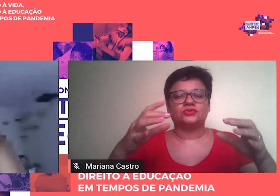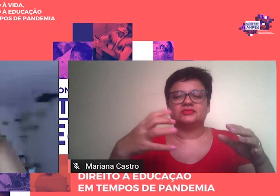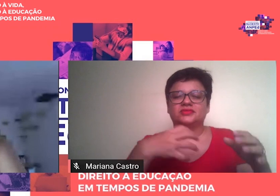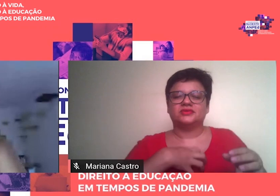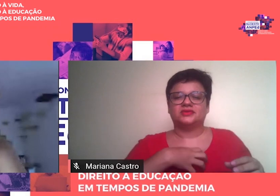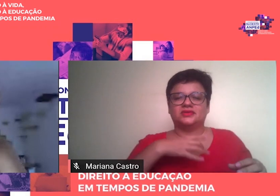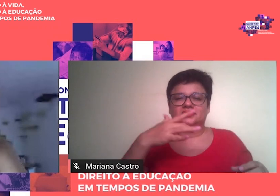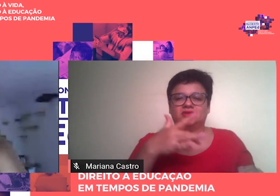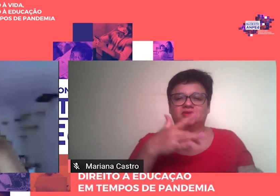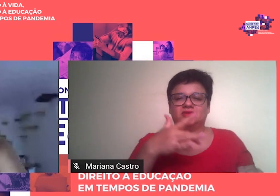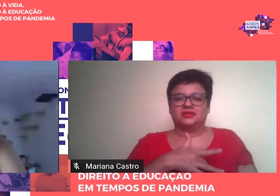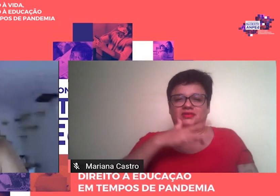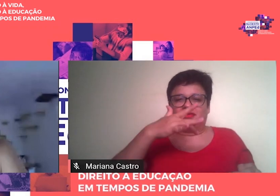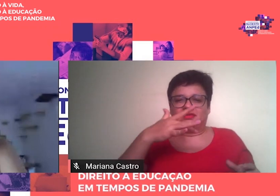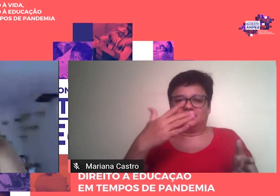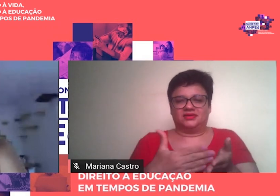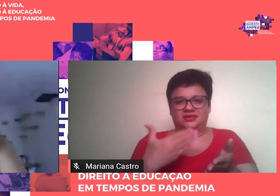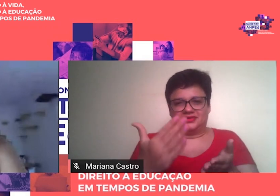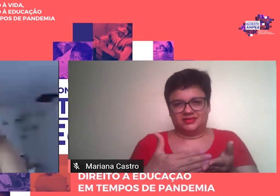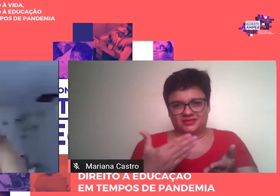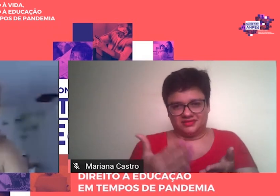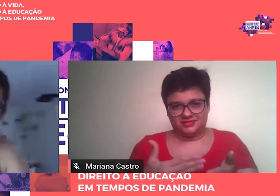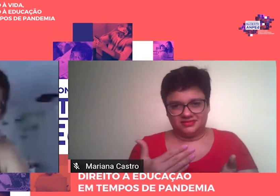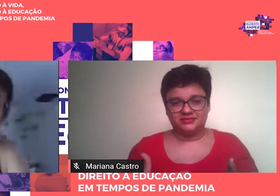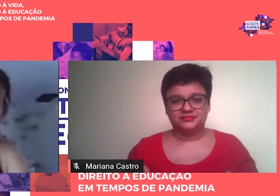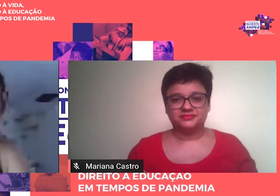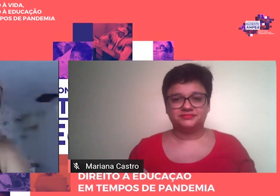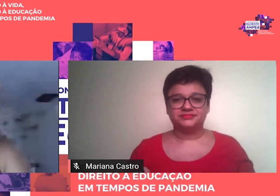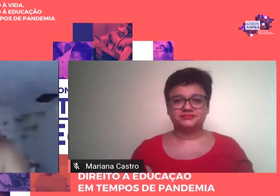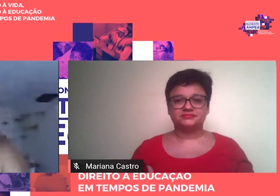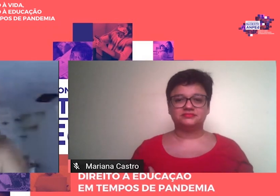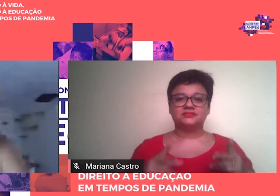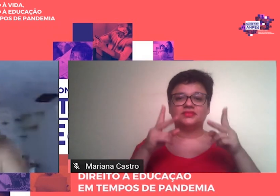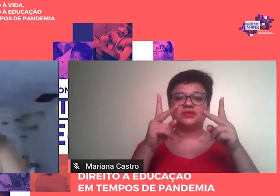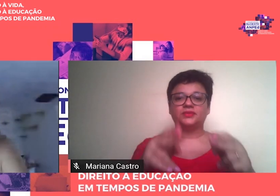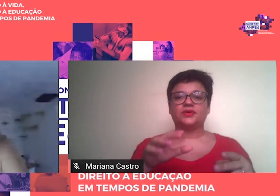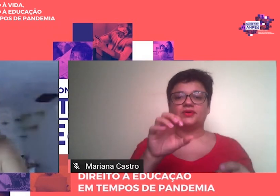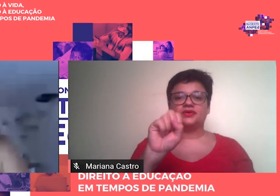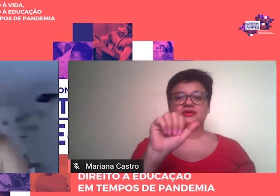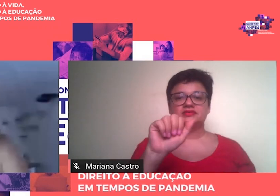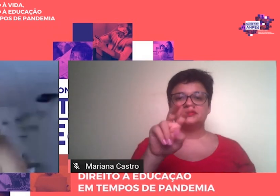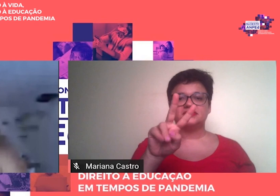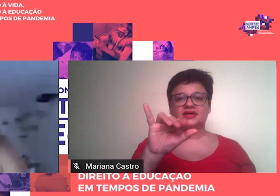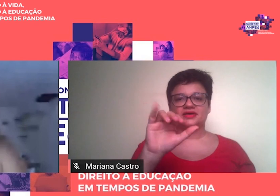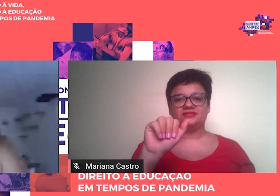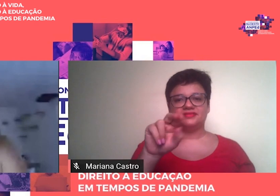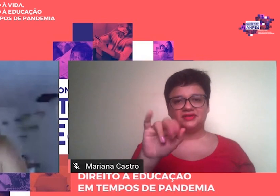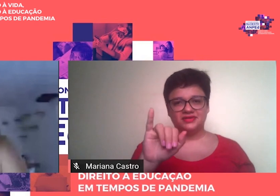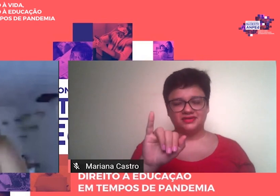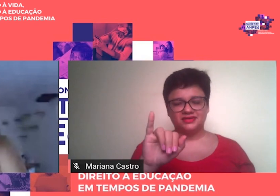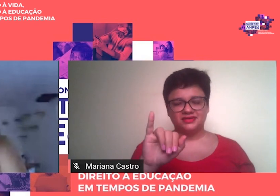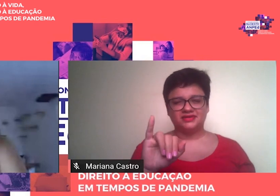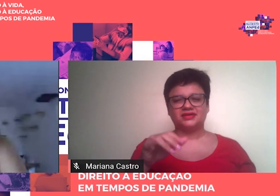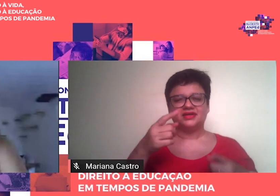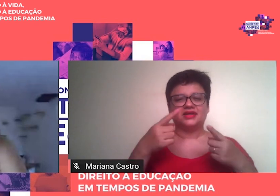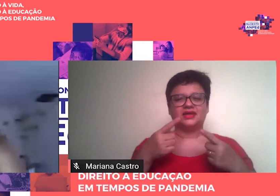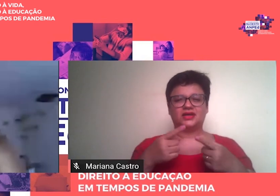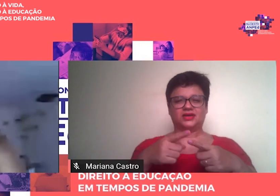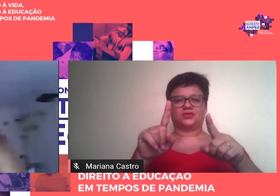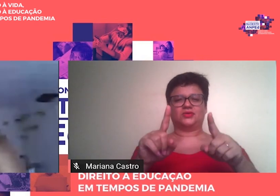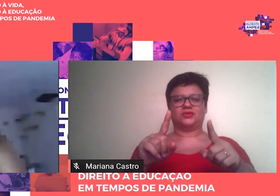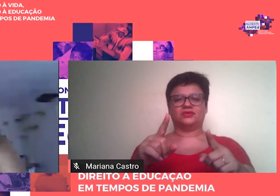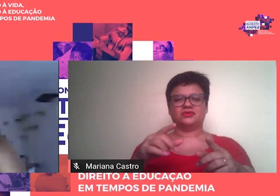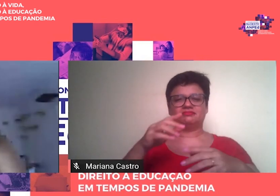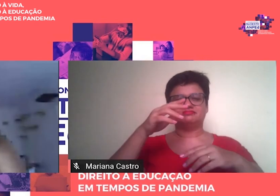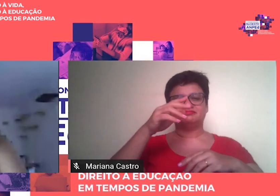pela obra. E, segundo Saviani, que contra a maré montante de tantas profissões